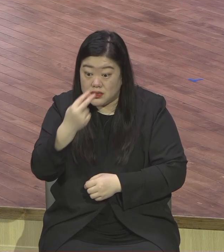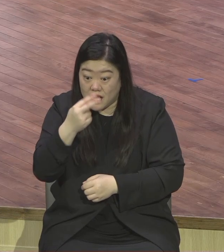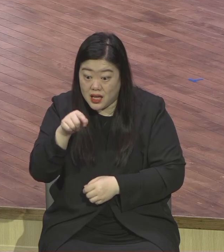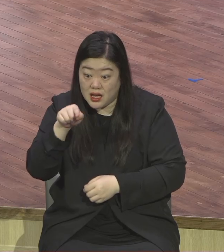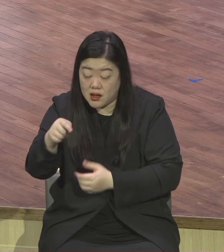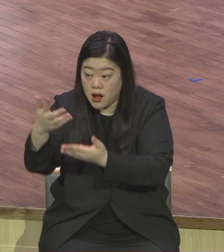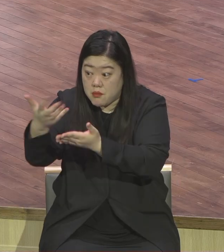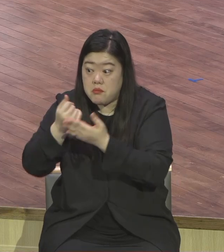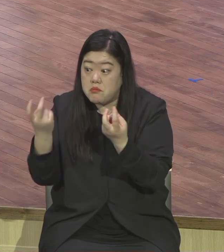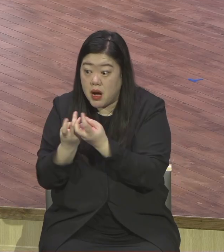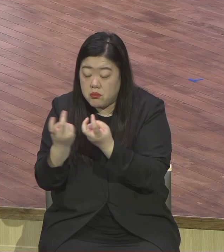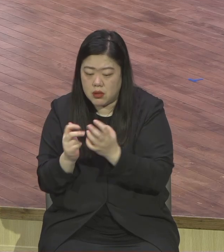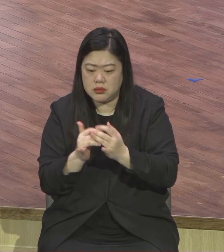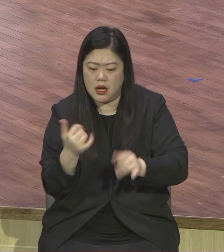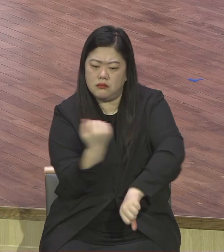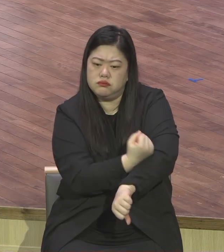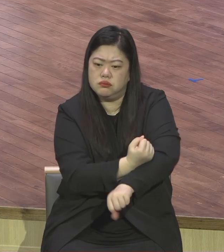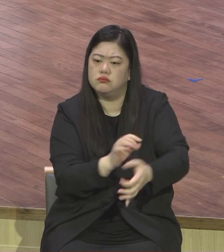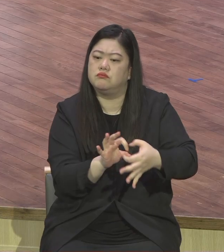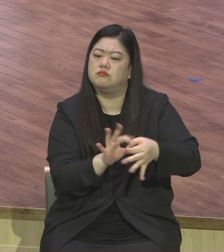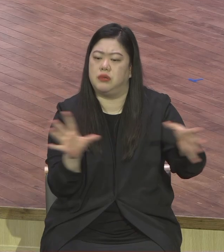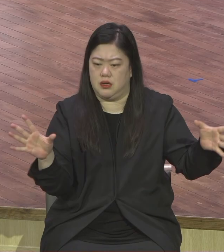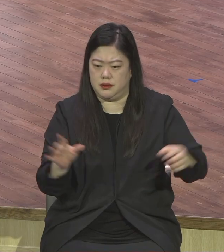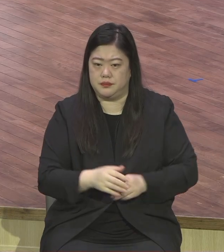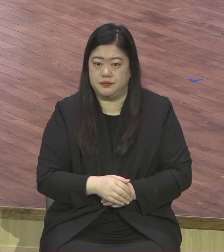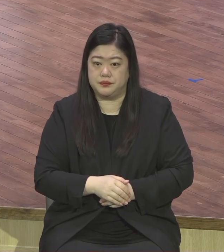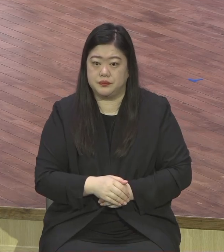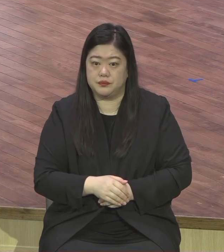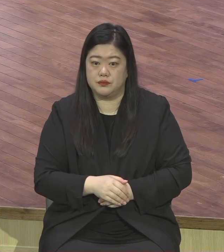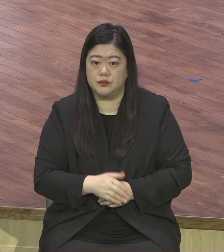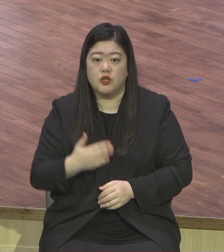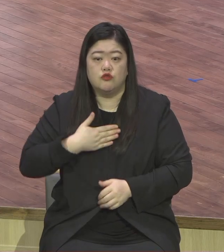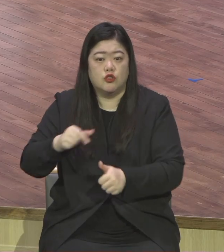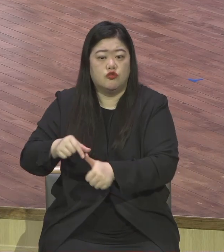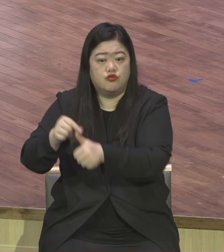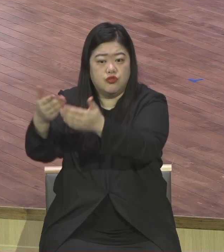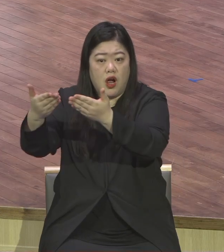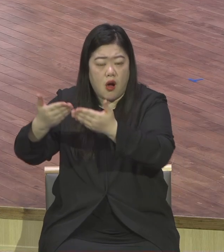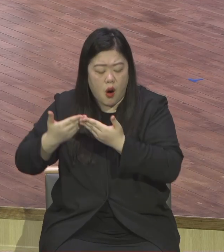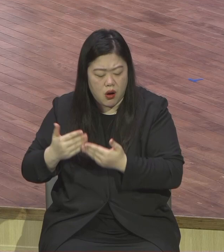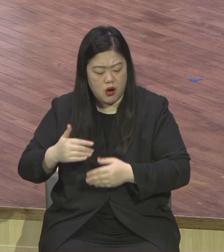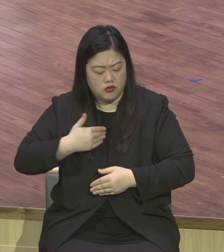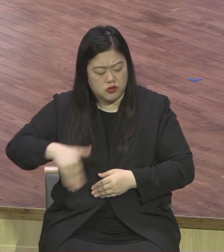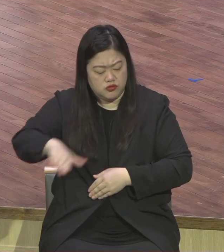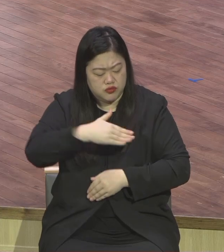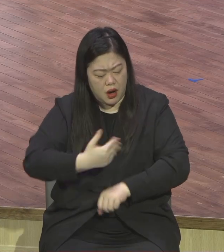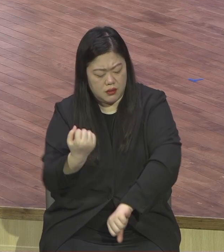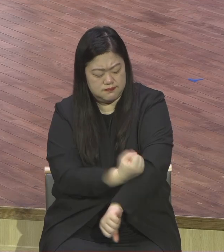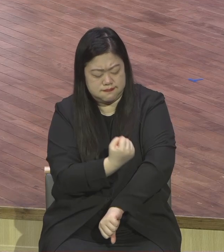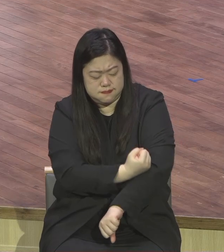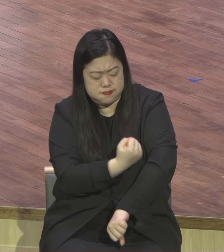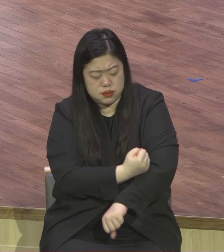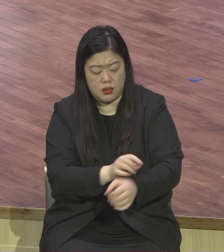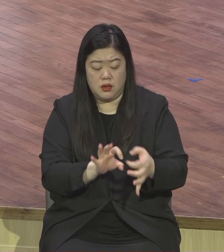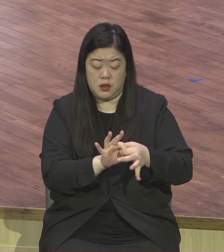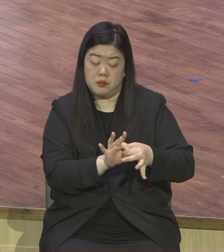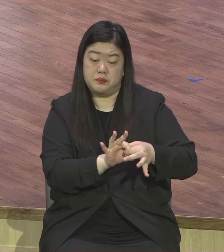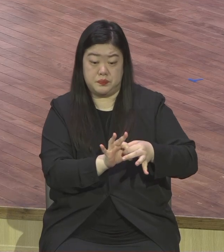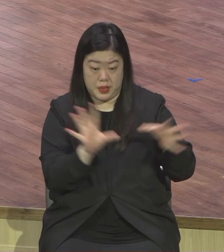있어요. 우리를 구원하시되 우리가 행한 바 어려운 행위로 말미암지 아니하고 어려운